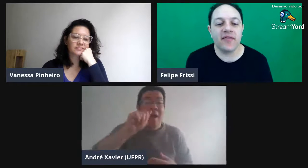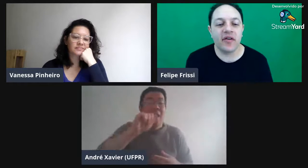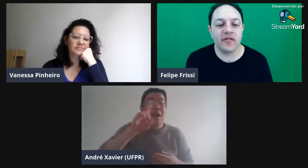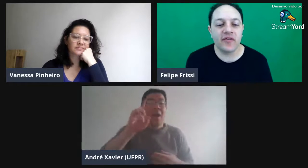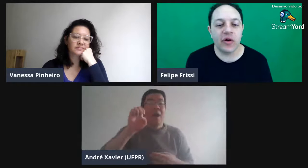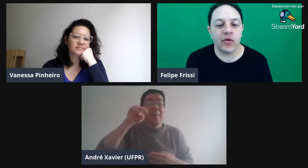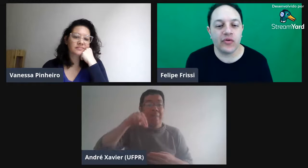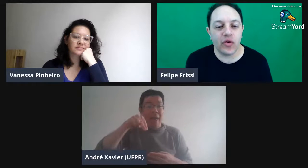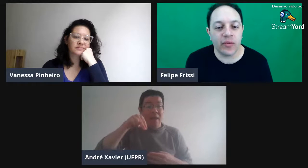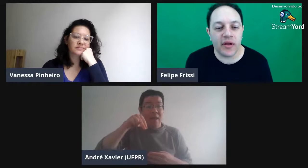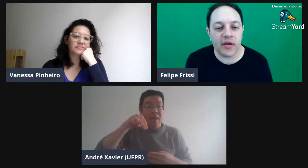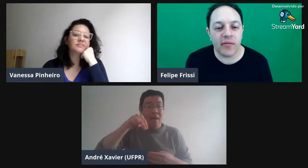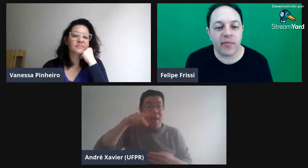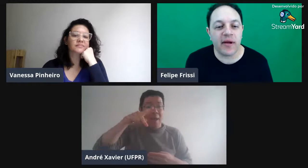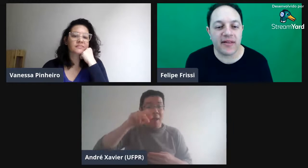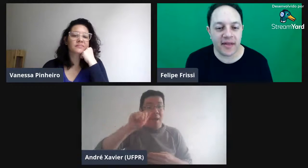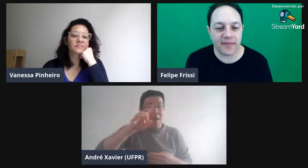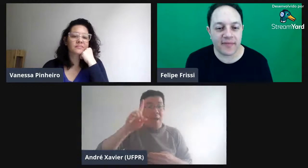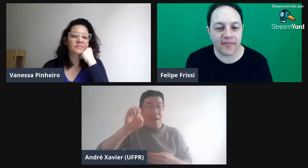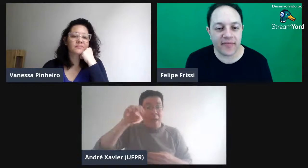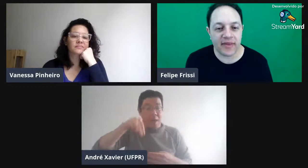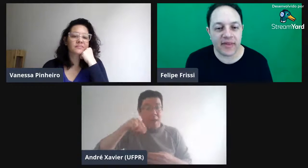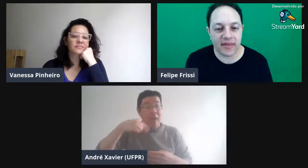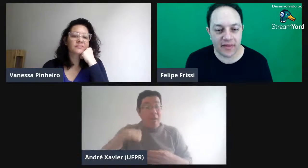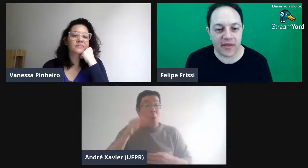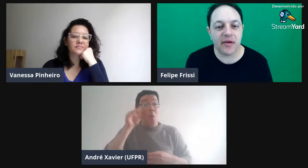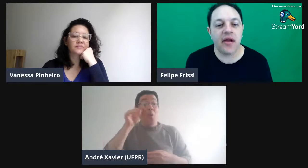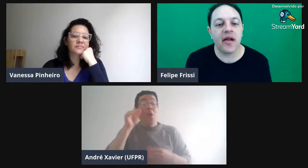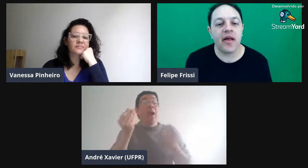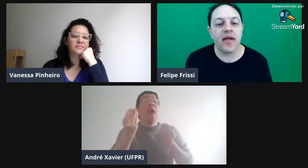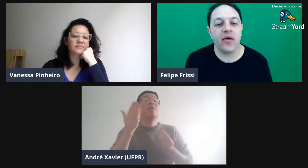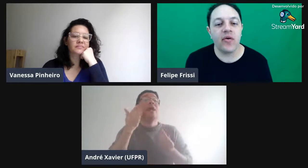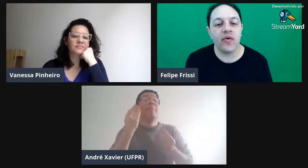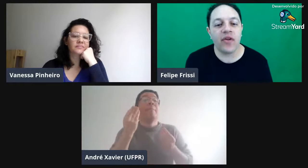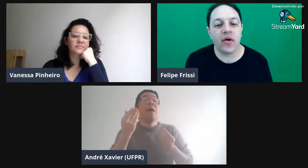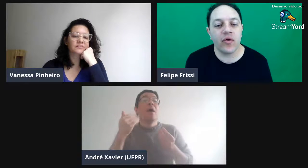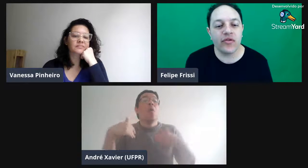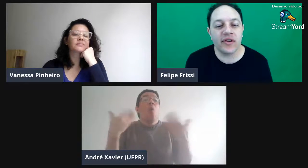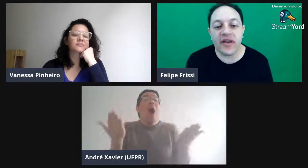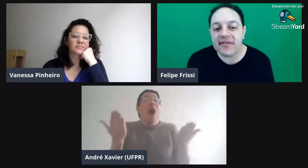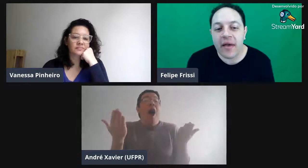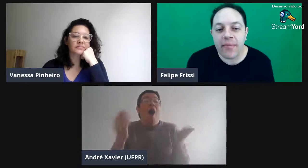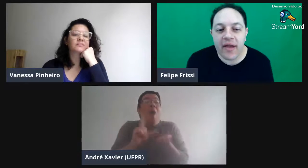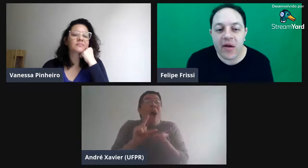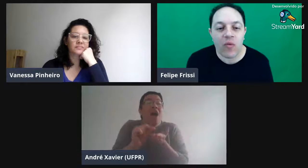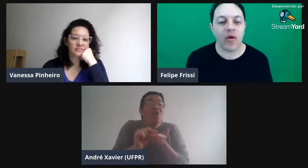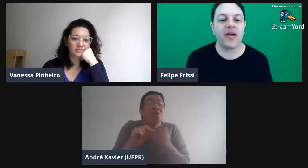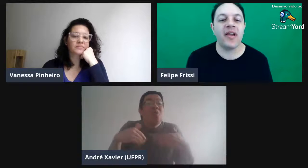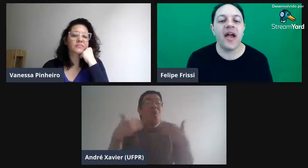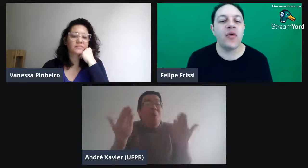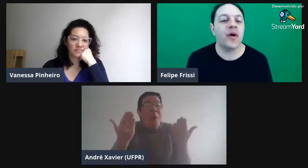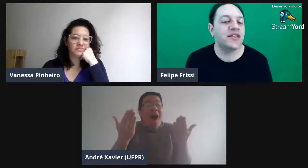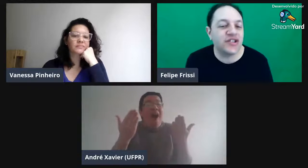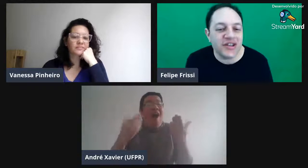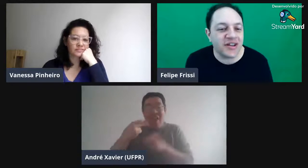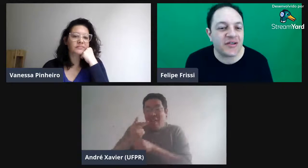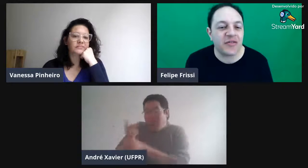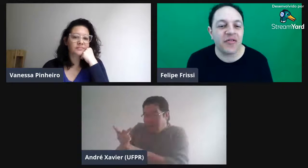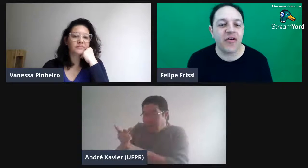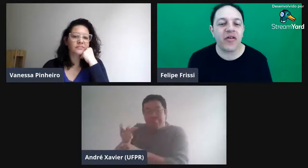igual você falou sobre Padem. Eu fiquei curioso, queria saber qual que era o artigo, qual